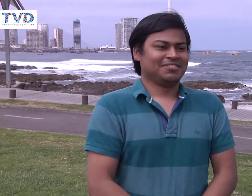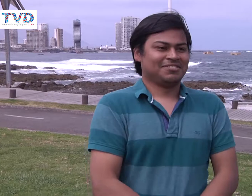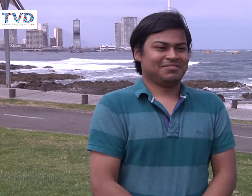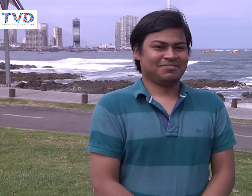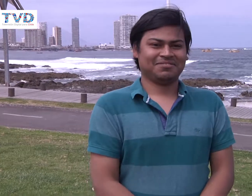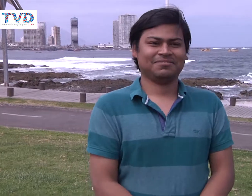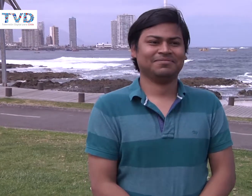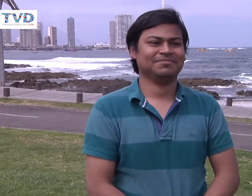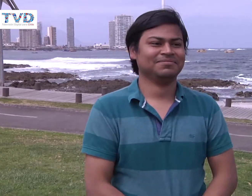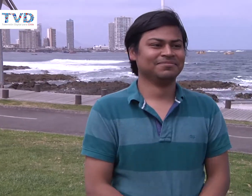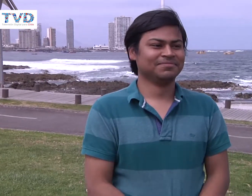Están cordialmente invitados.